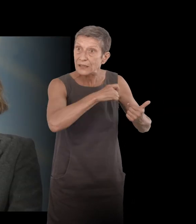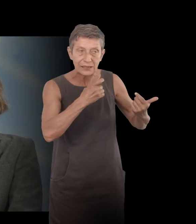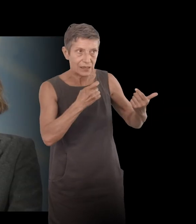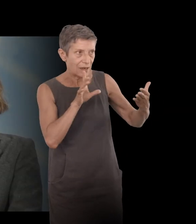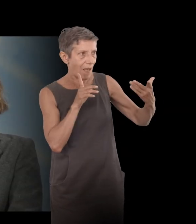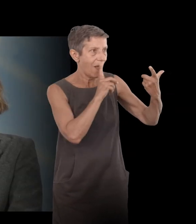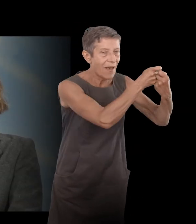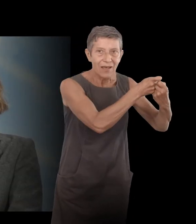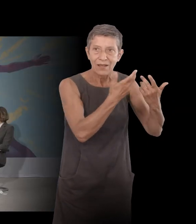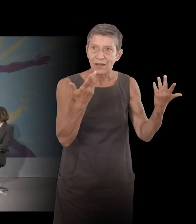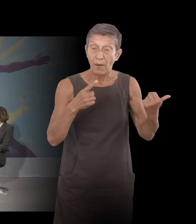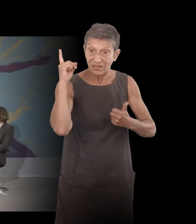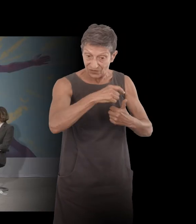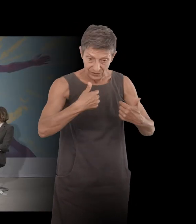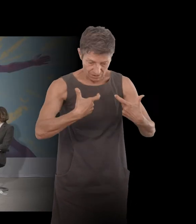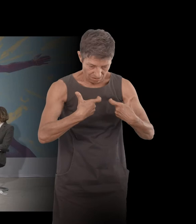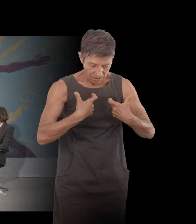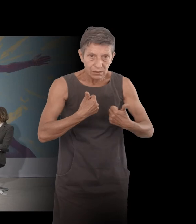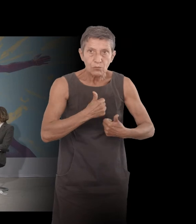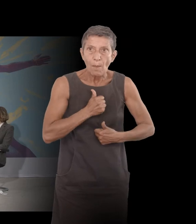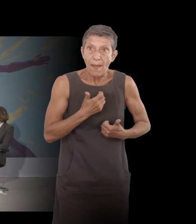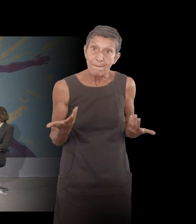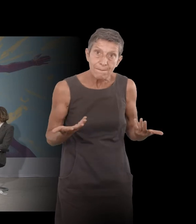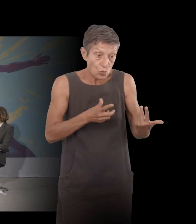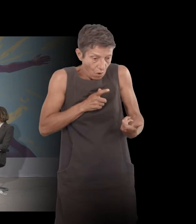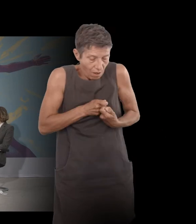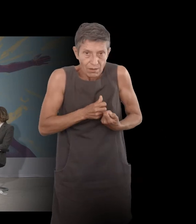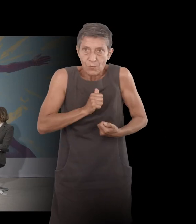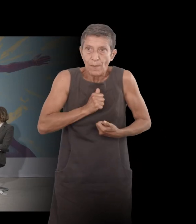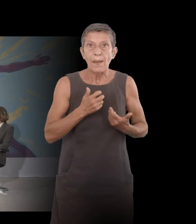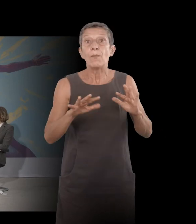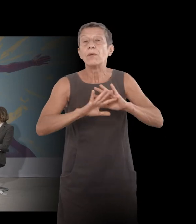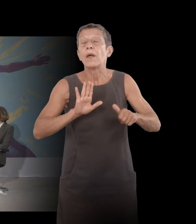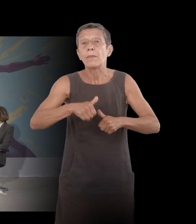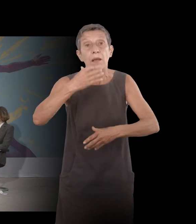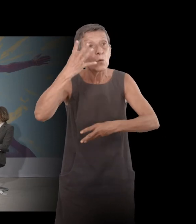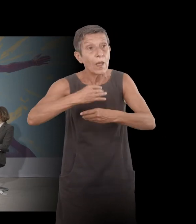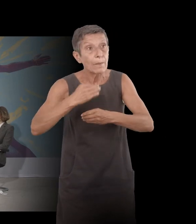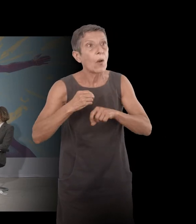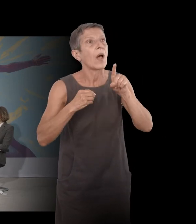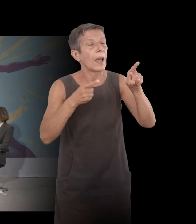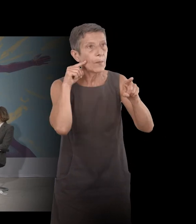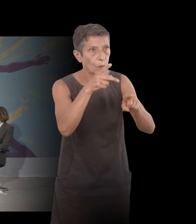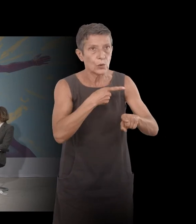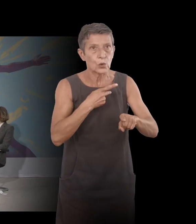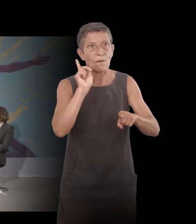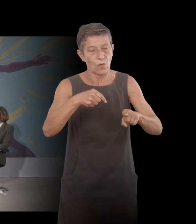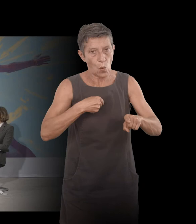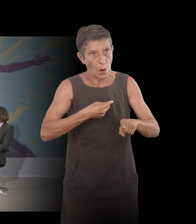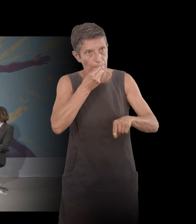apprend aussi à être, entre guillemets, un bon patient. On apprend à dissimuler,